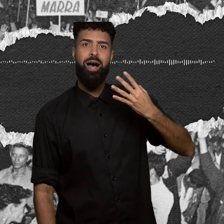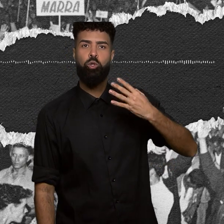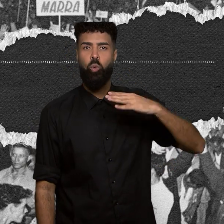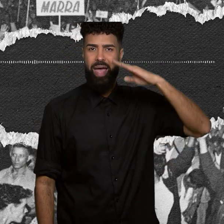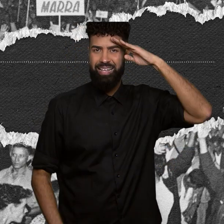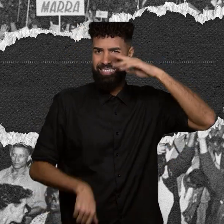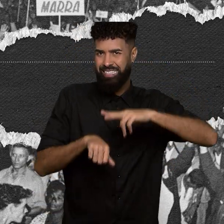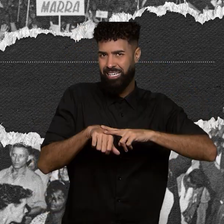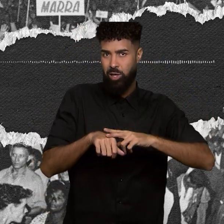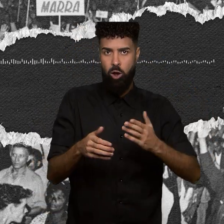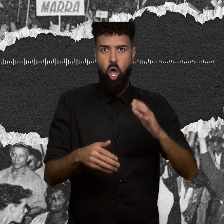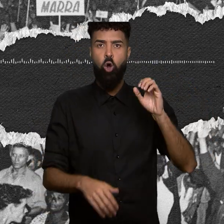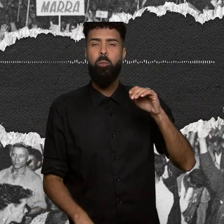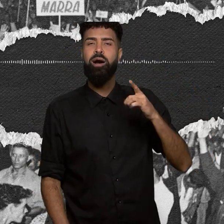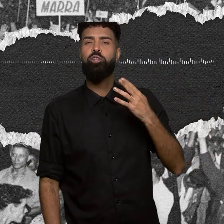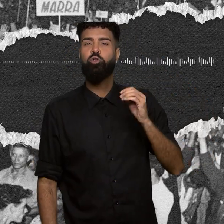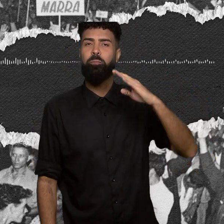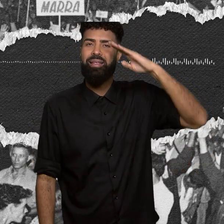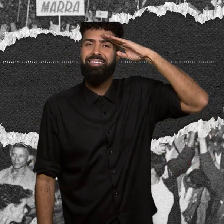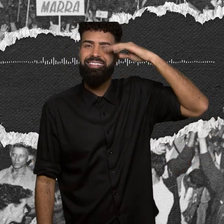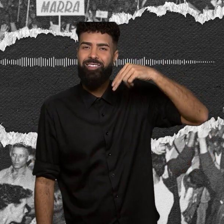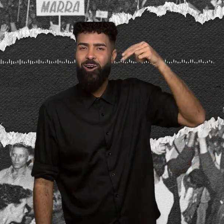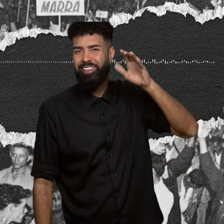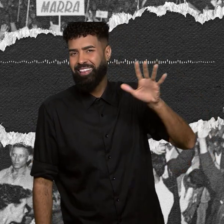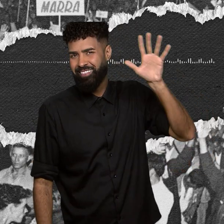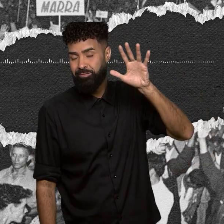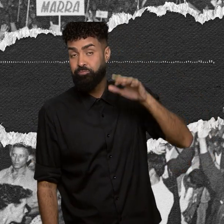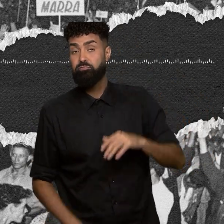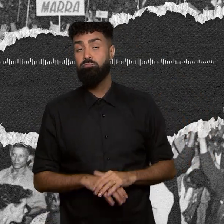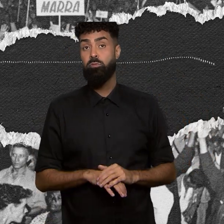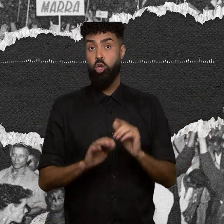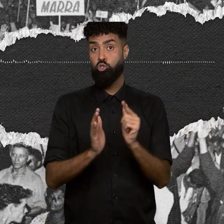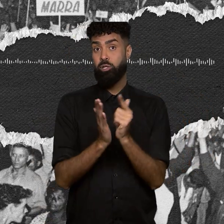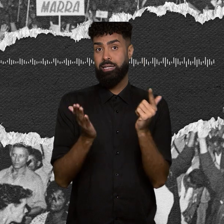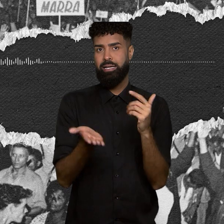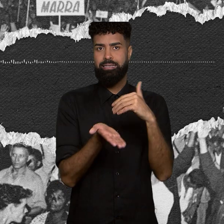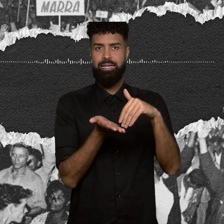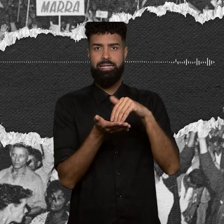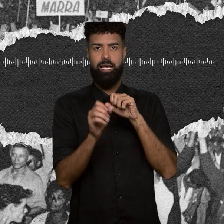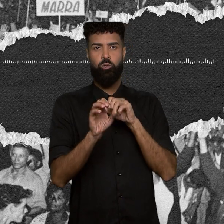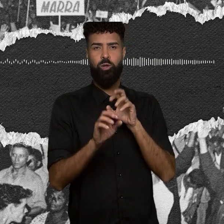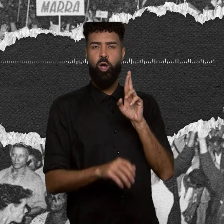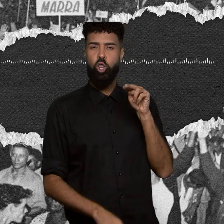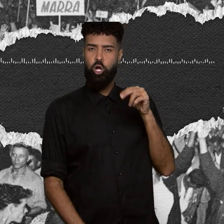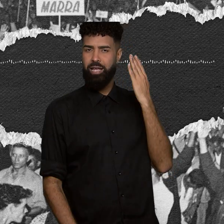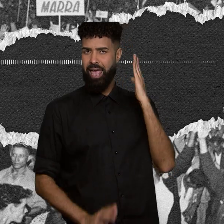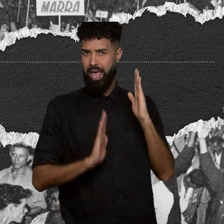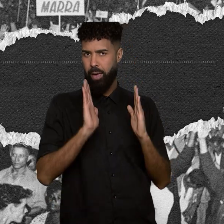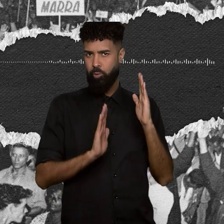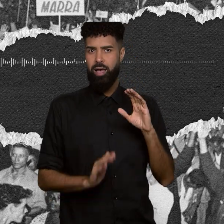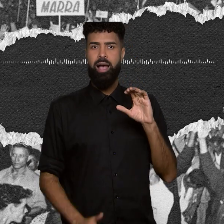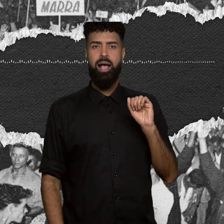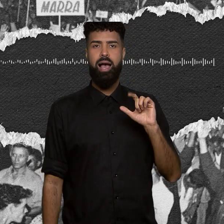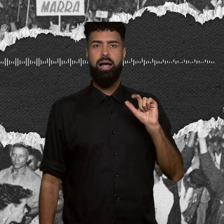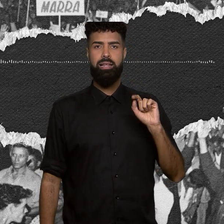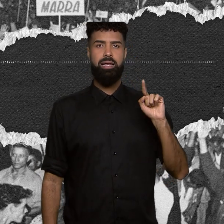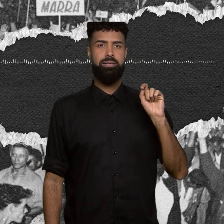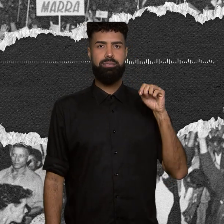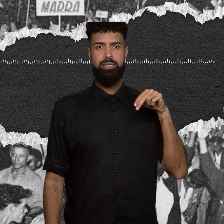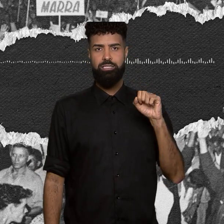Militar do Nordeste. O jornalista e secretário de Educação do Rio Grande do Norte, naquela época, Calazans Fernandes, relatou um diálogo